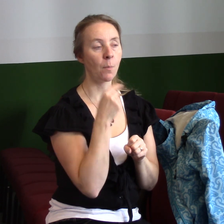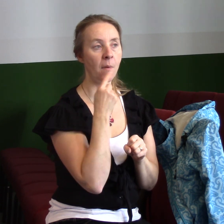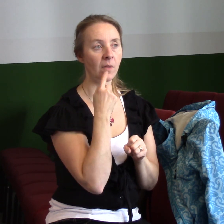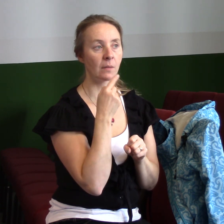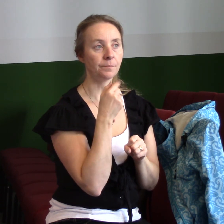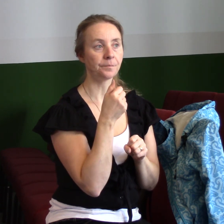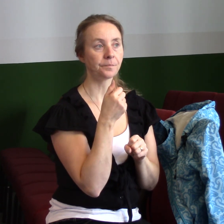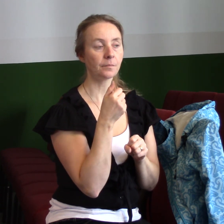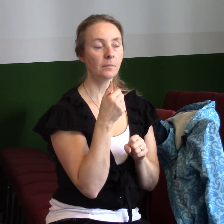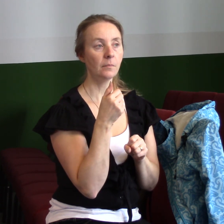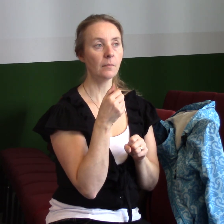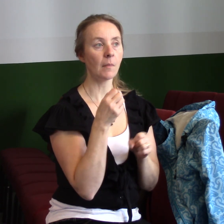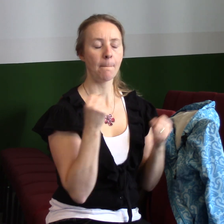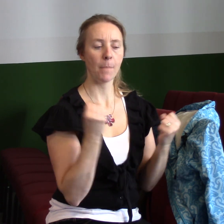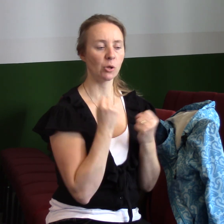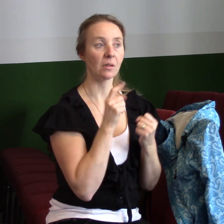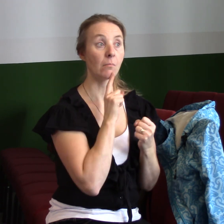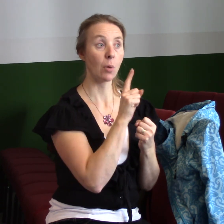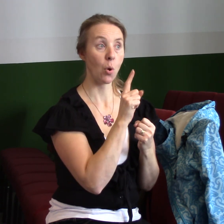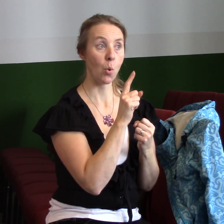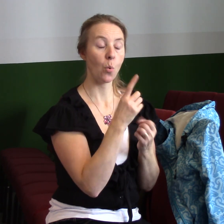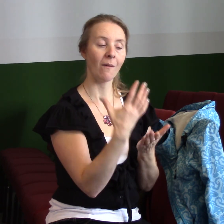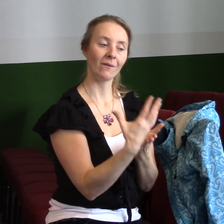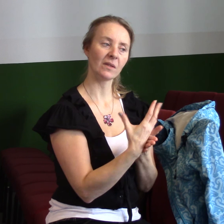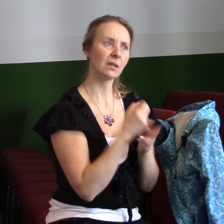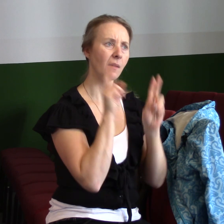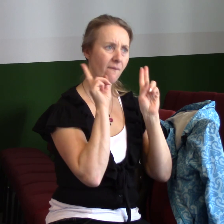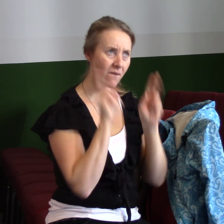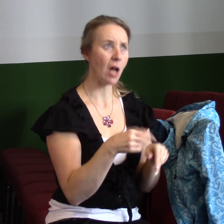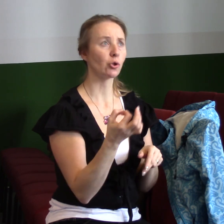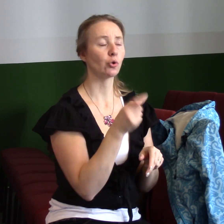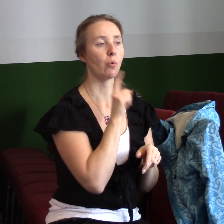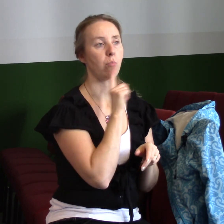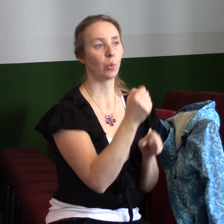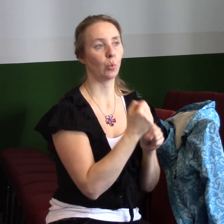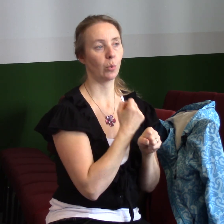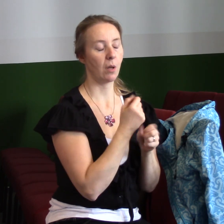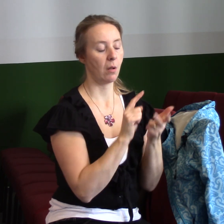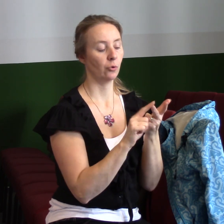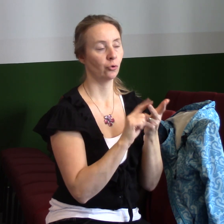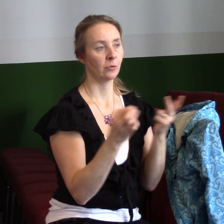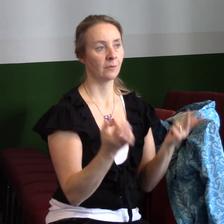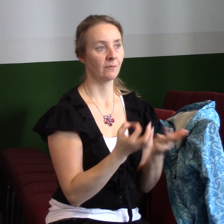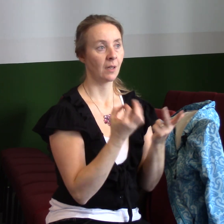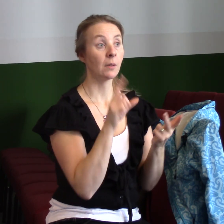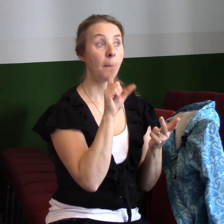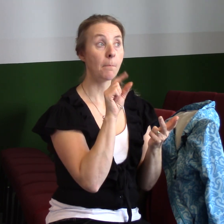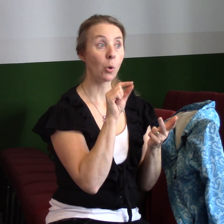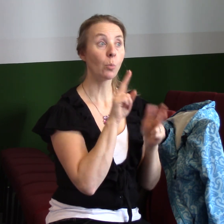posilněte se v Bohu, pak vezměte vážně to, co Kristus pro vás udělal. Třetí věc, pak se můžete postavit.